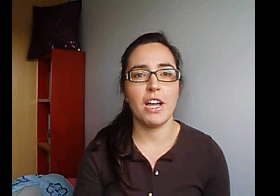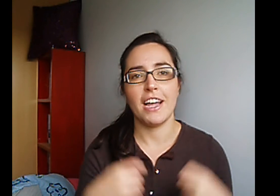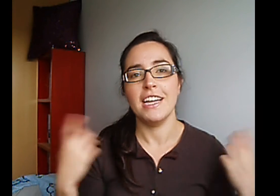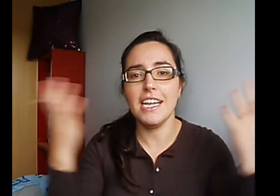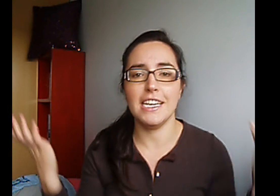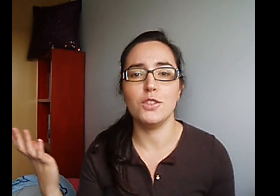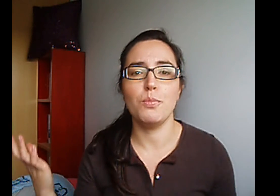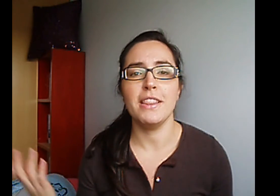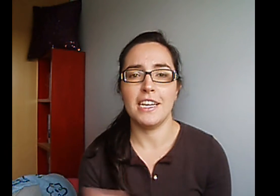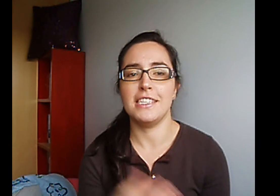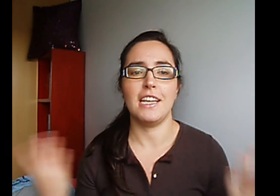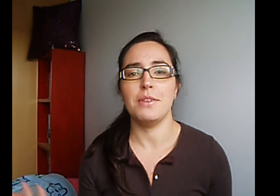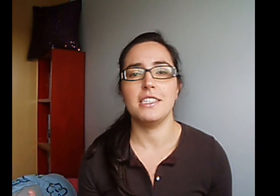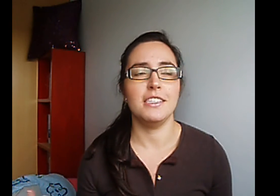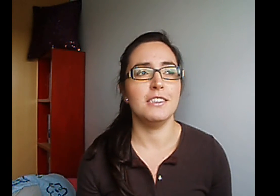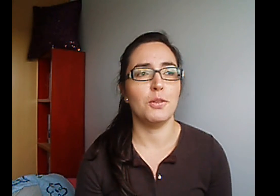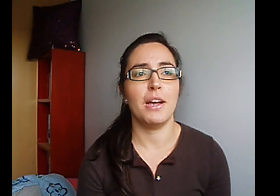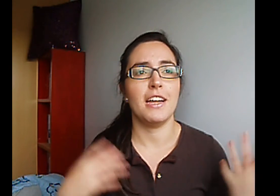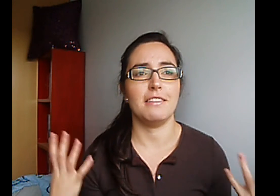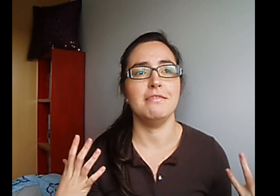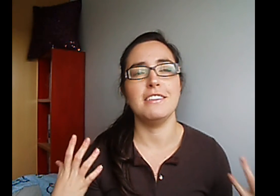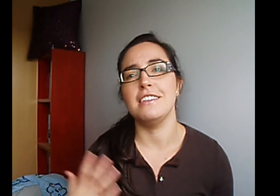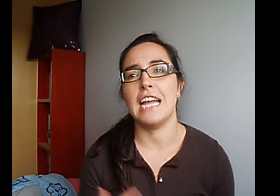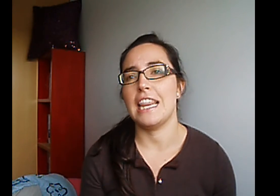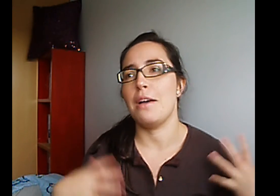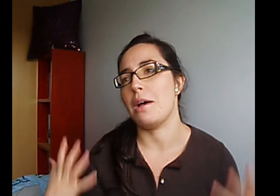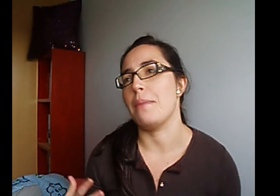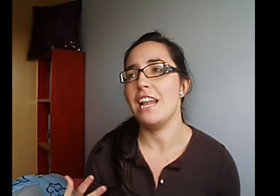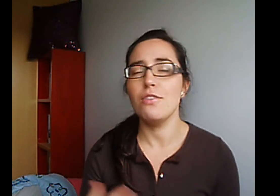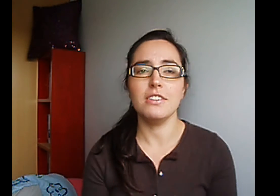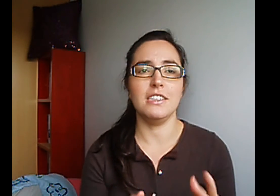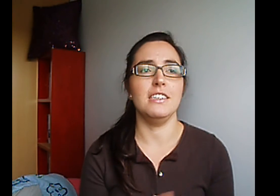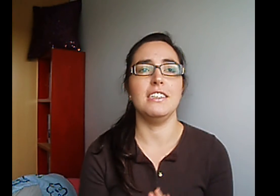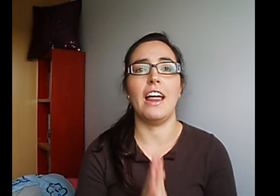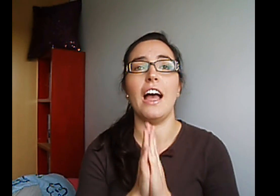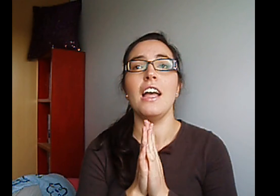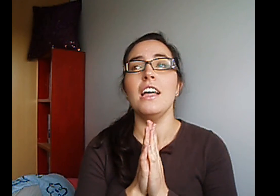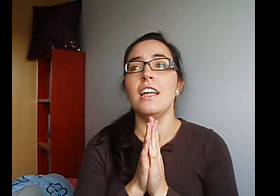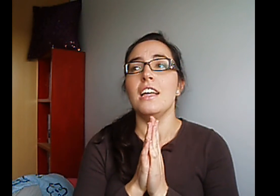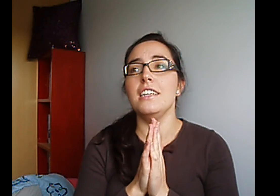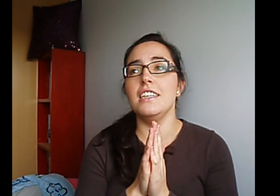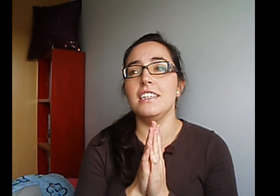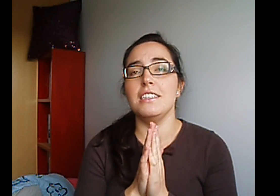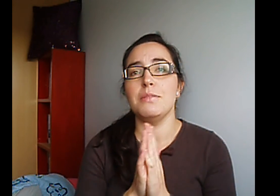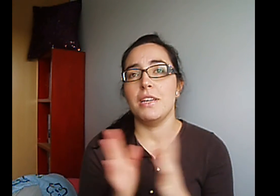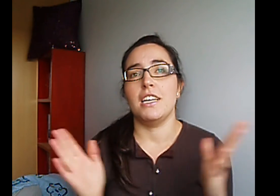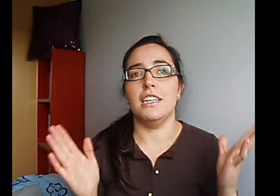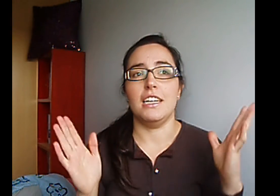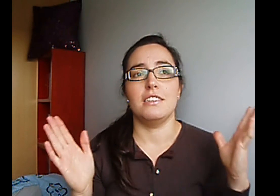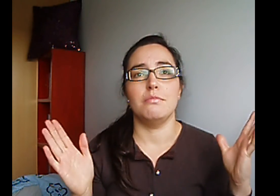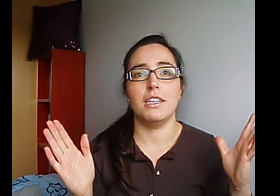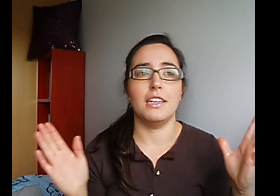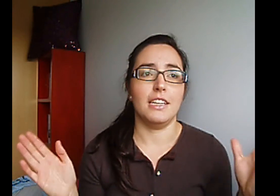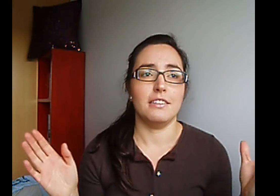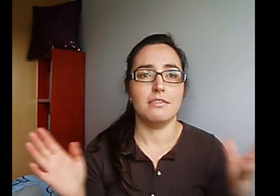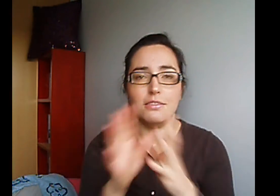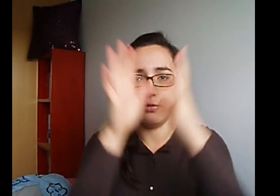Estupenda ¿Sabes? Sin tomar Nada malo Ni nada Y me encanta Me encanta Su